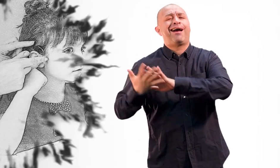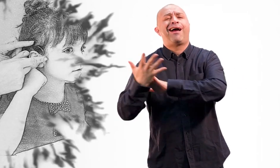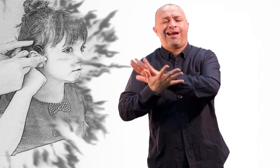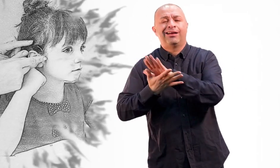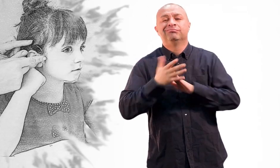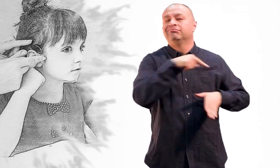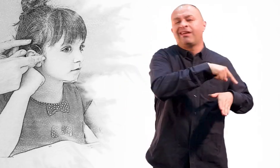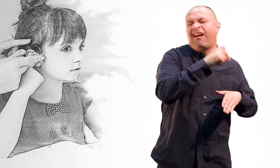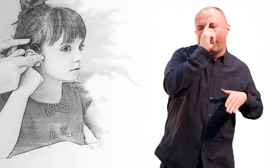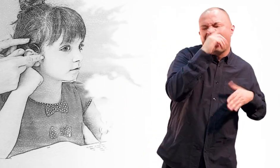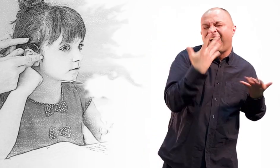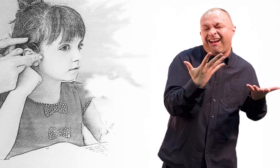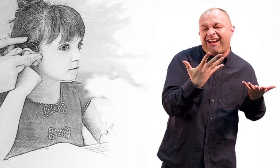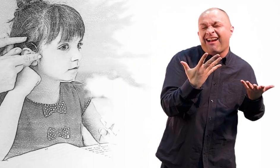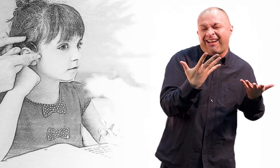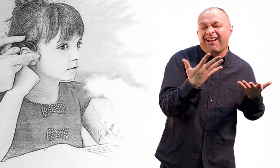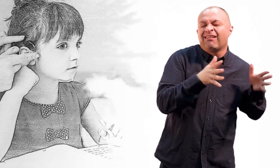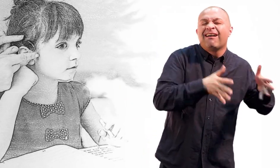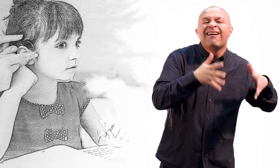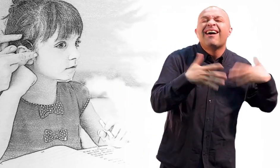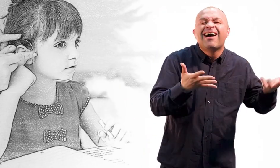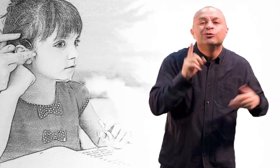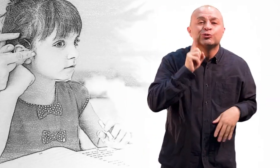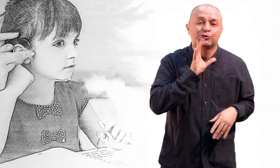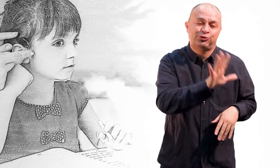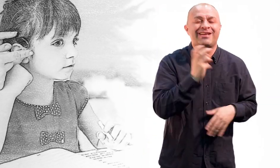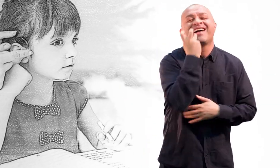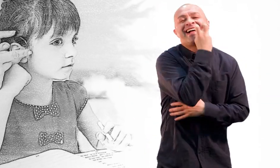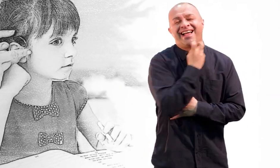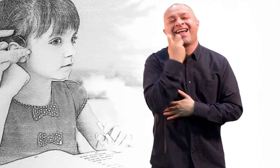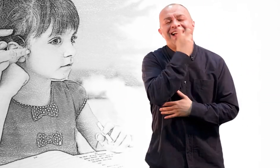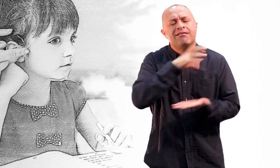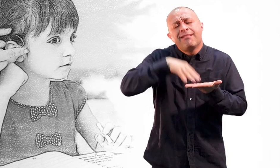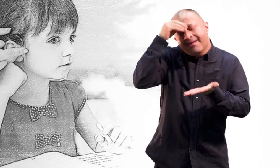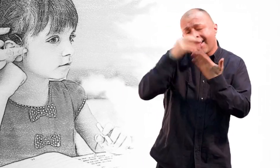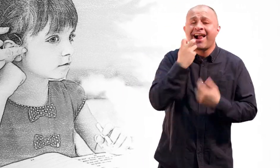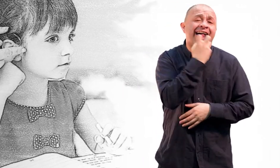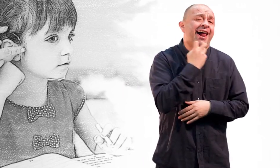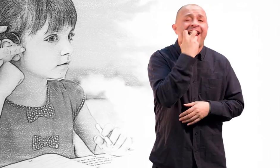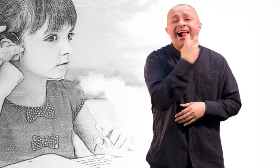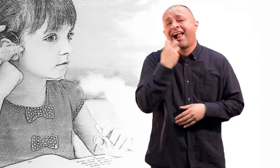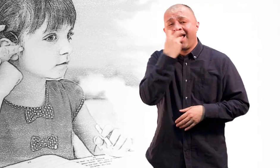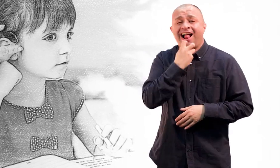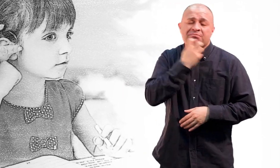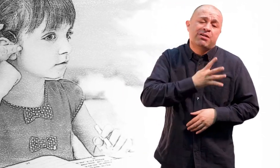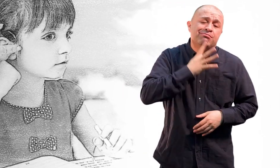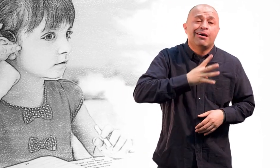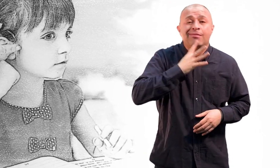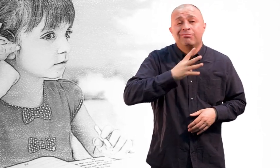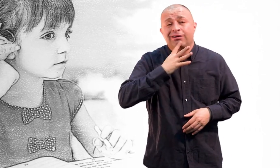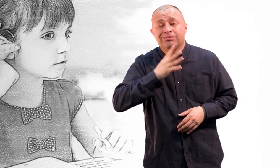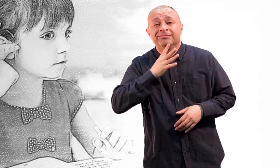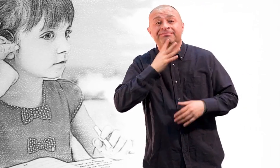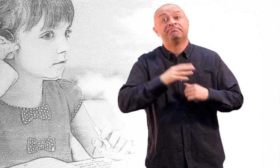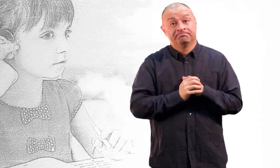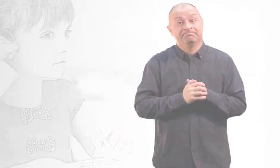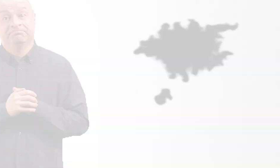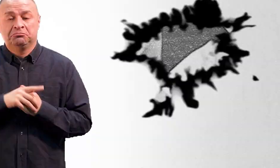basa en enseñar a hablar a la persona sorda con el objetivo de que una vez pueda